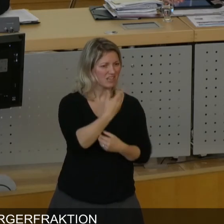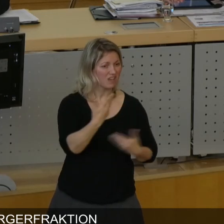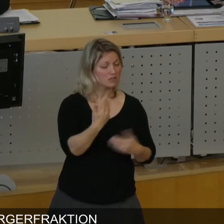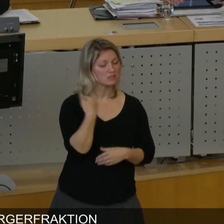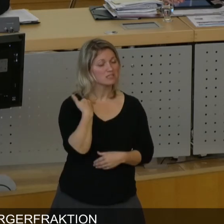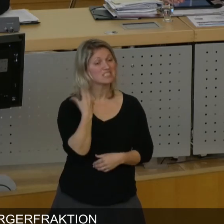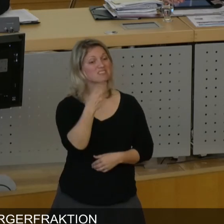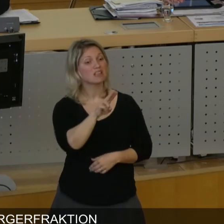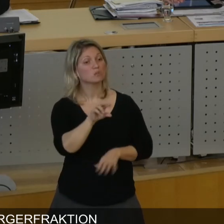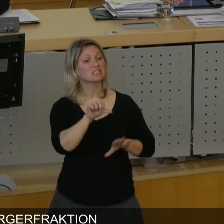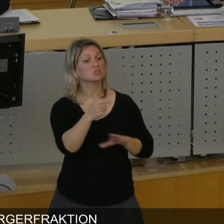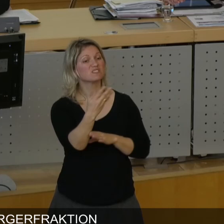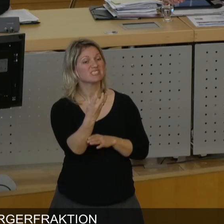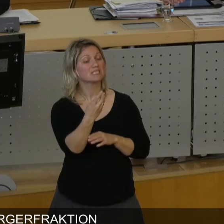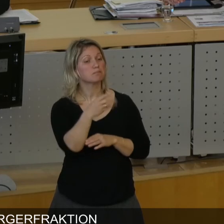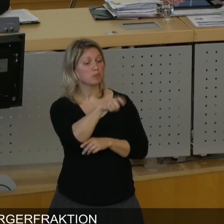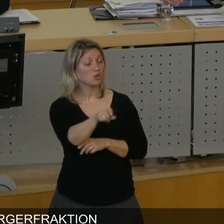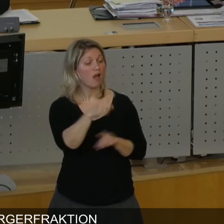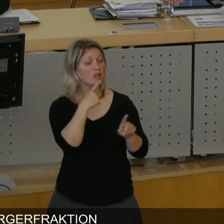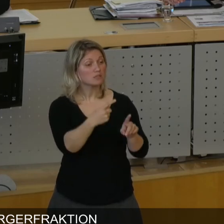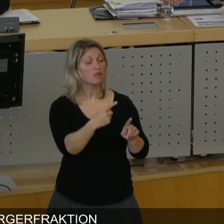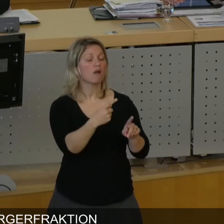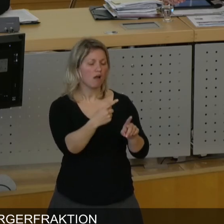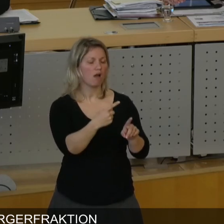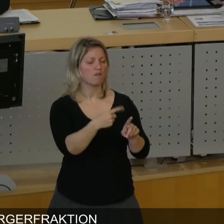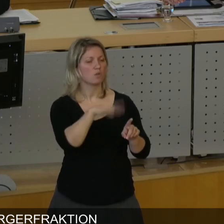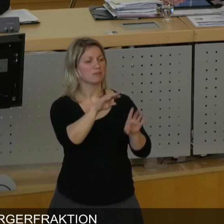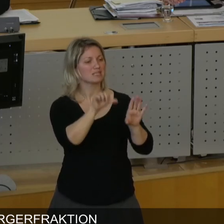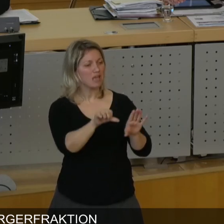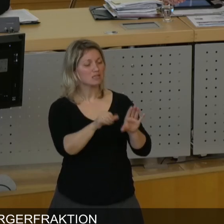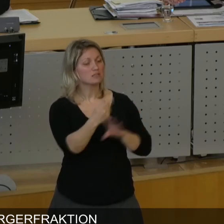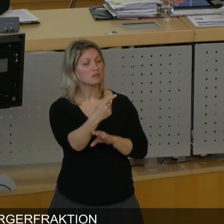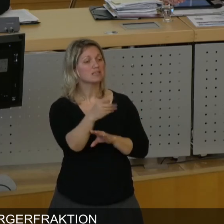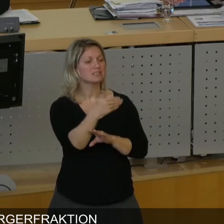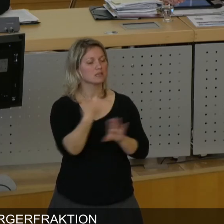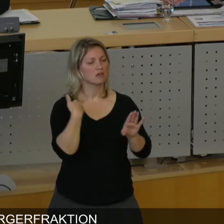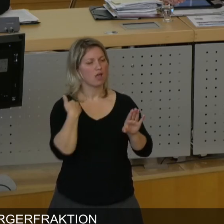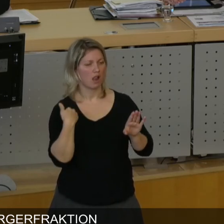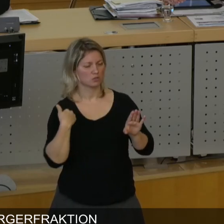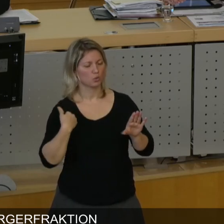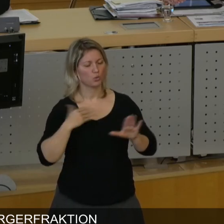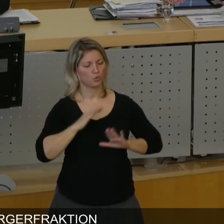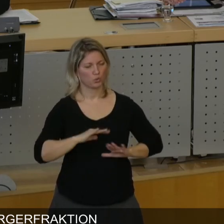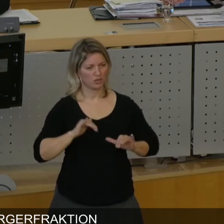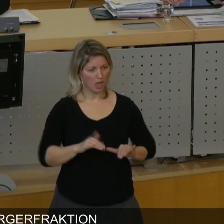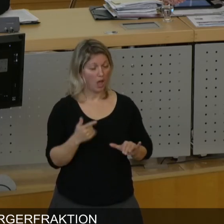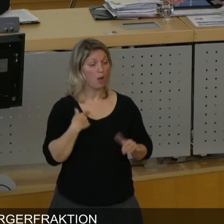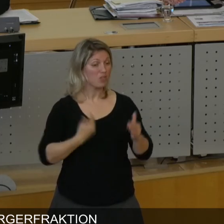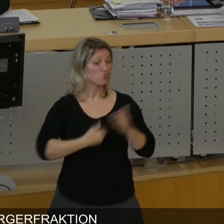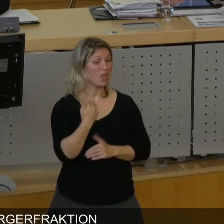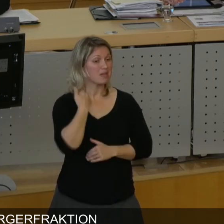2046 Bürger werden von der B6 neu entlastet und neu belastet oder direkt betroffen,